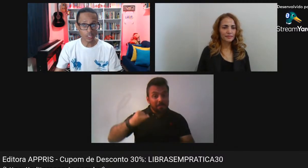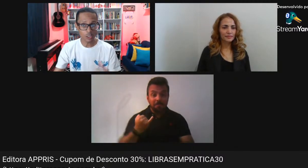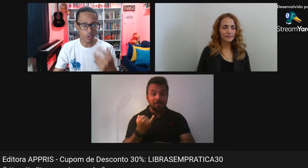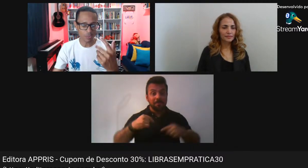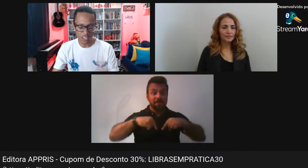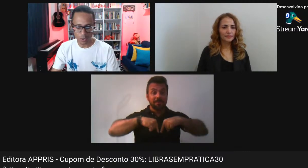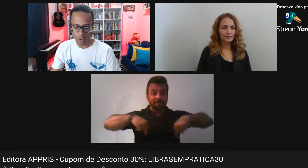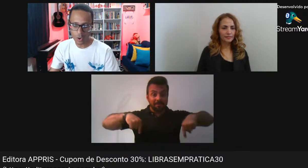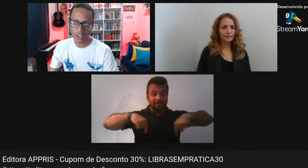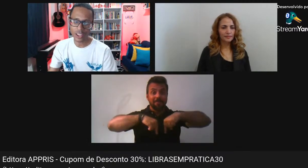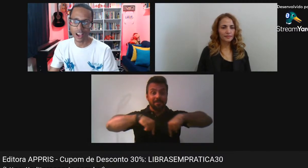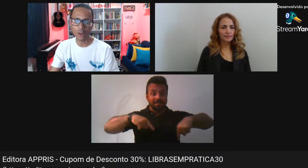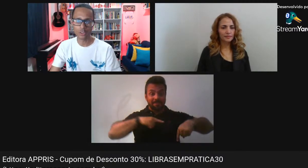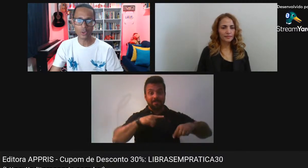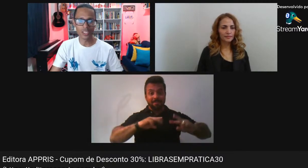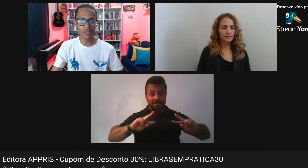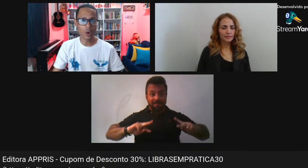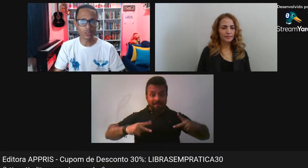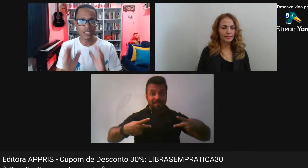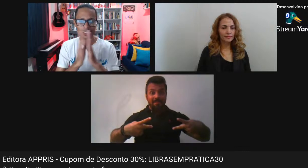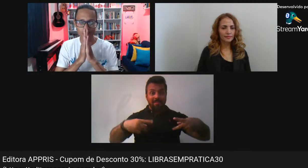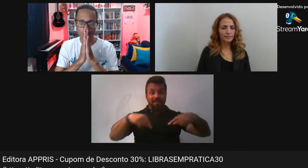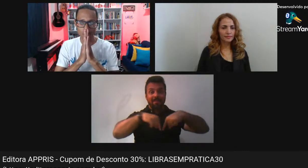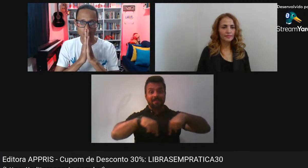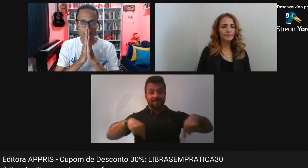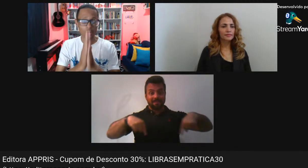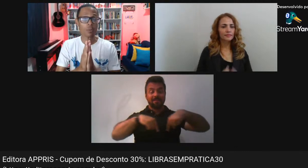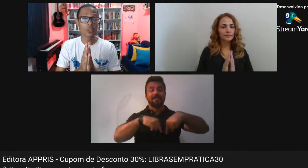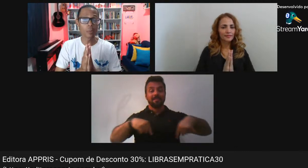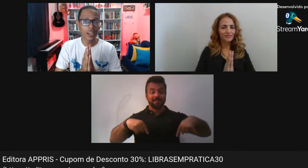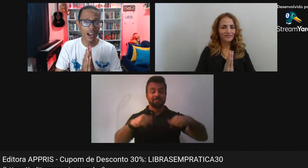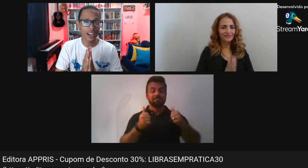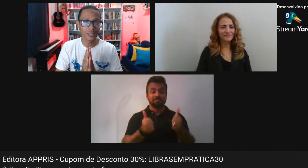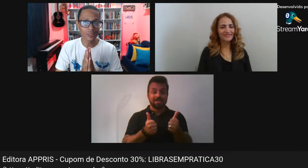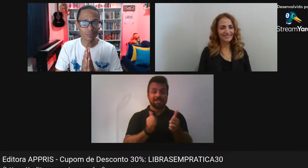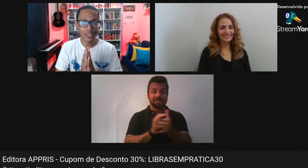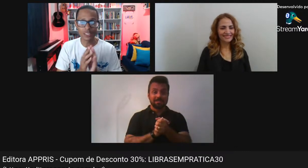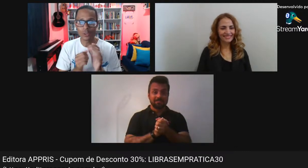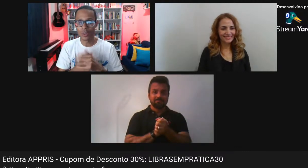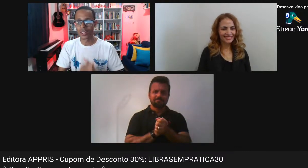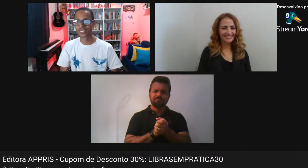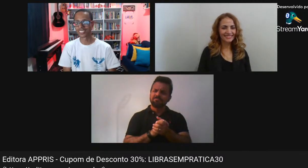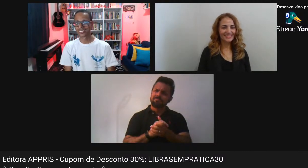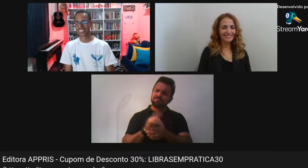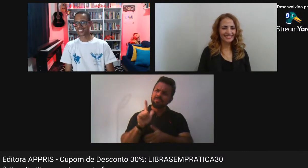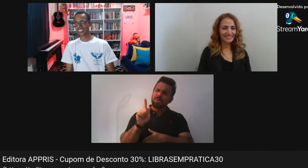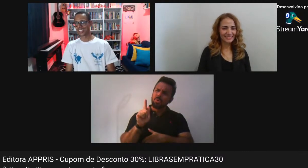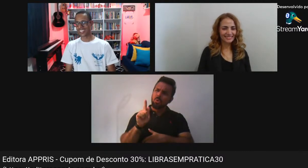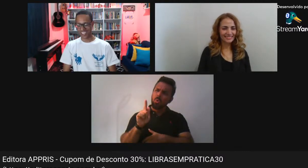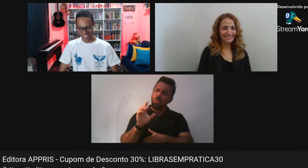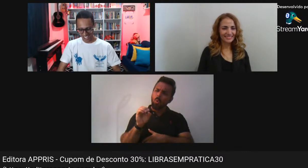vai estar disponível Para você concorrer Ao sorteio Golda Muito obrigado Pela sua